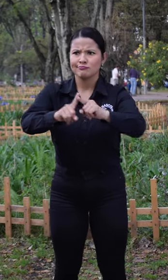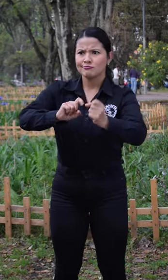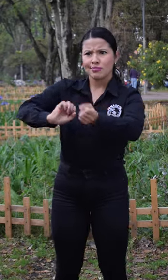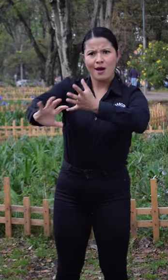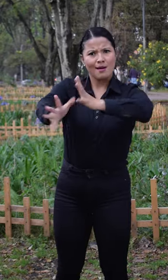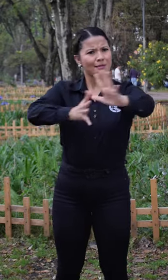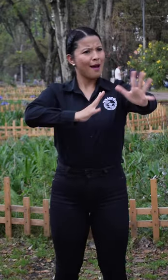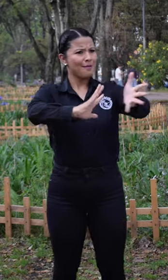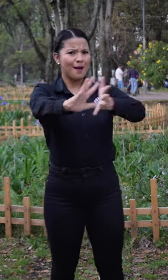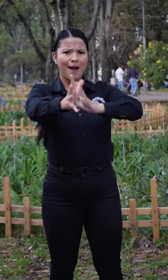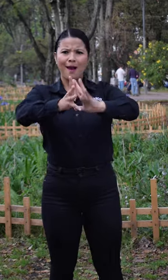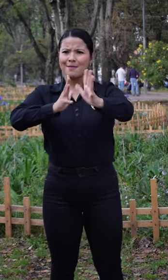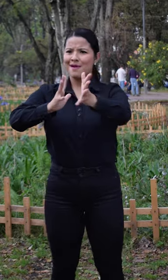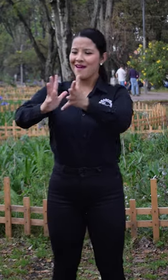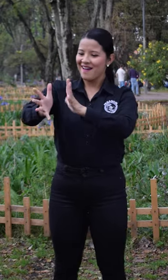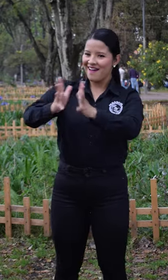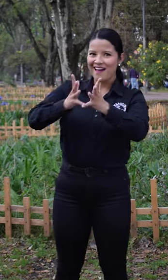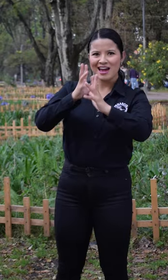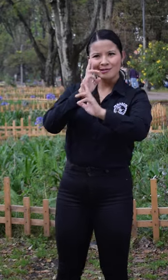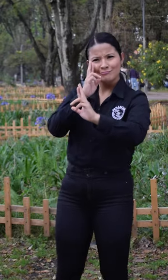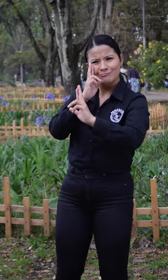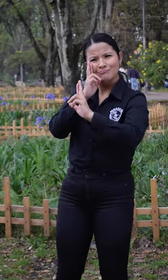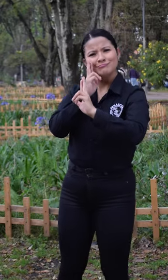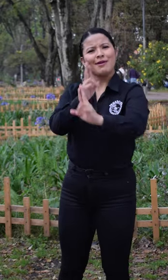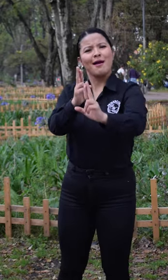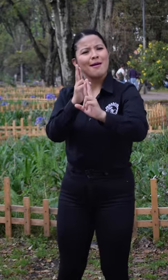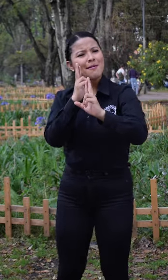familias, los ciudadanos, las entidades.